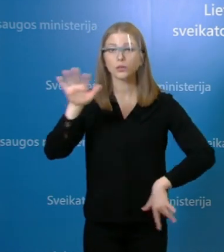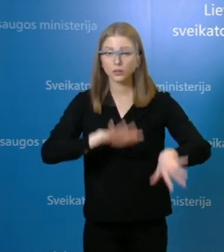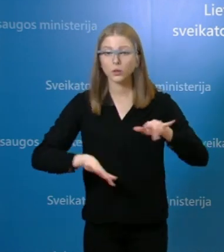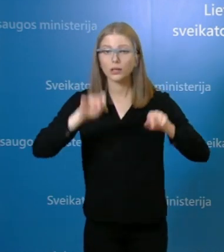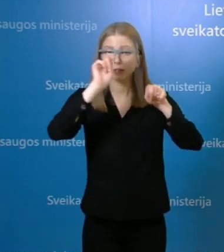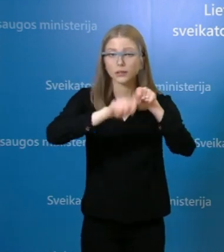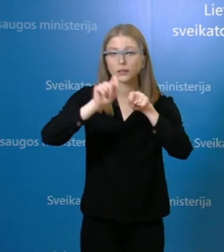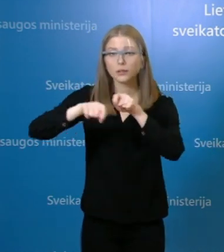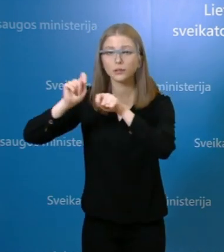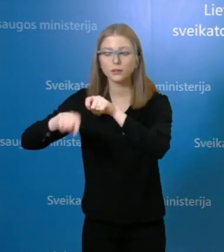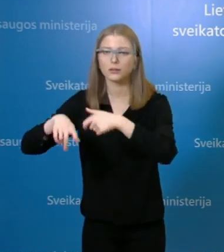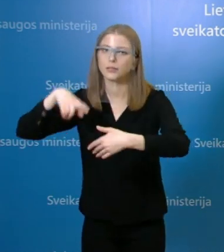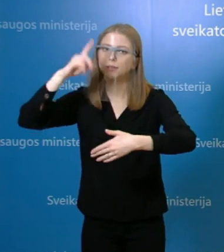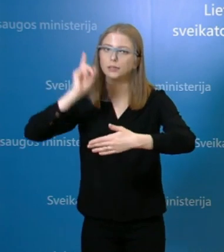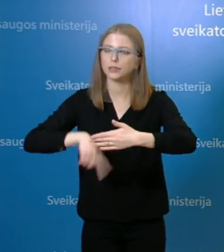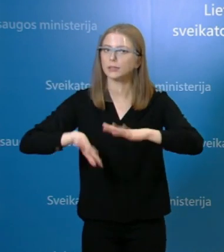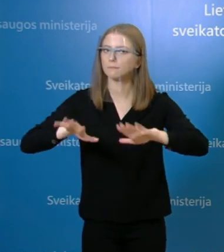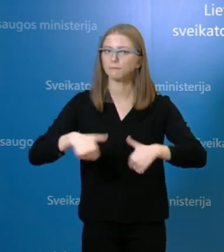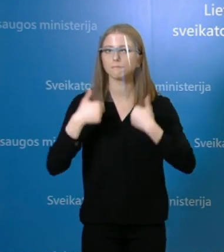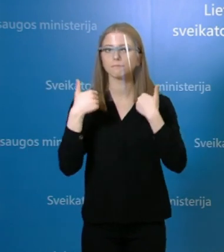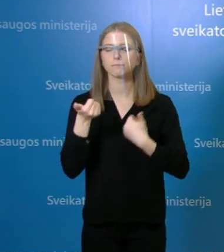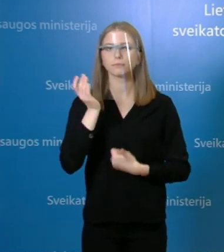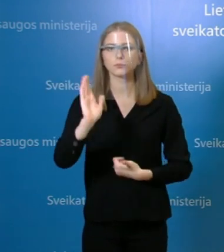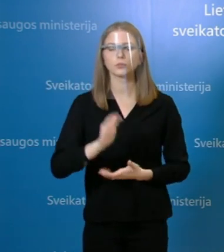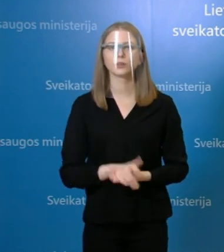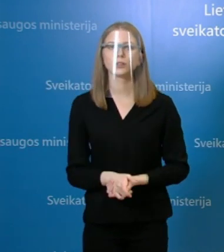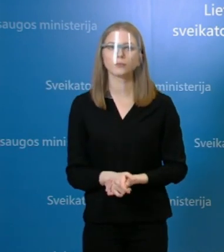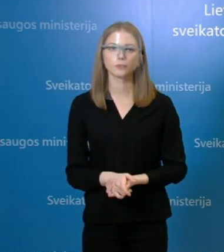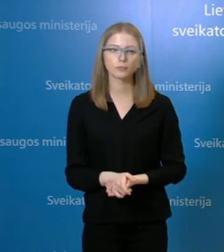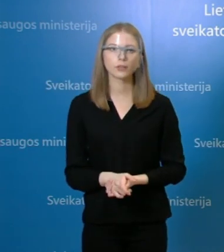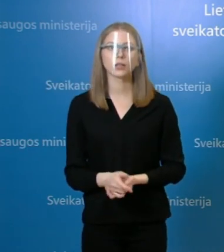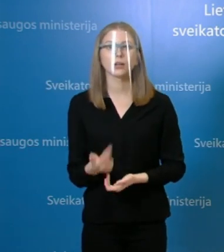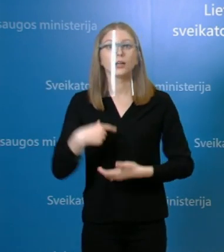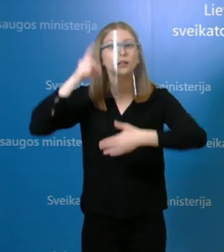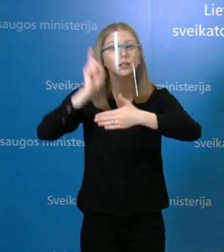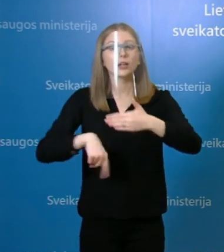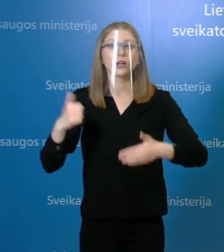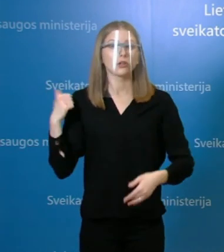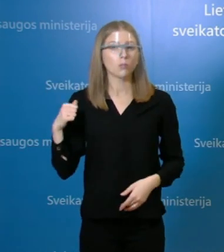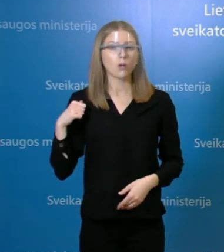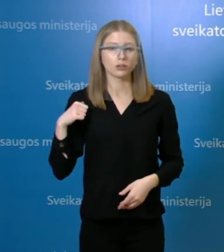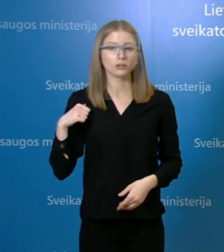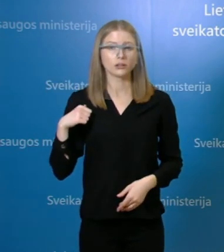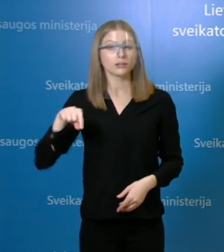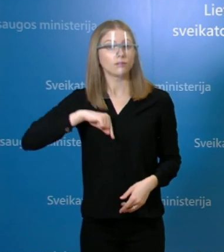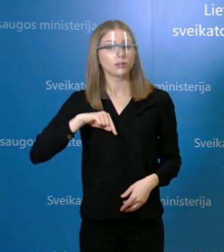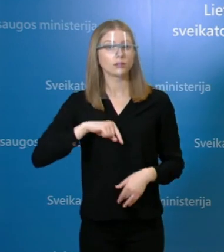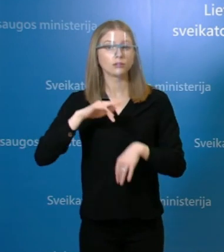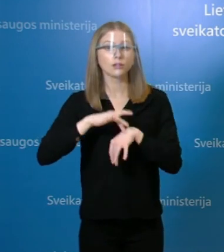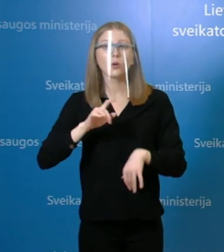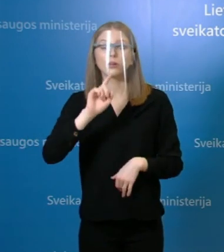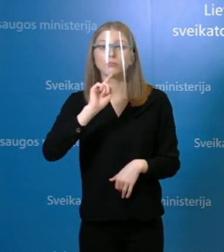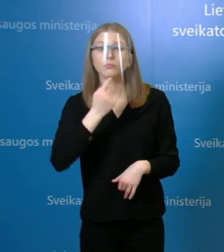to atvejų ir nepadaugės ir kad visuomenė tų besimptomių atvejų yra pakankamai mažai, taip pat, kad asmenis yra pakankamai